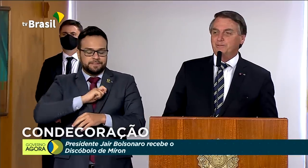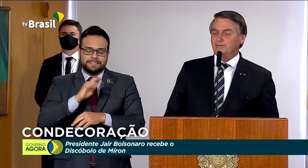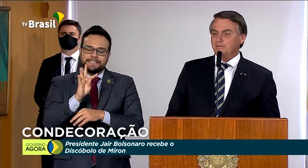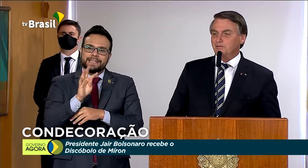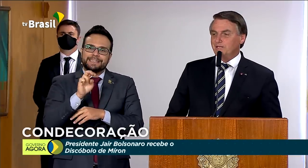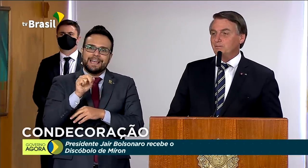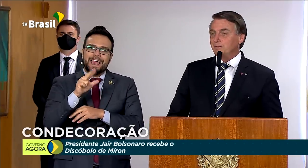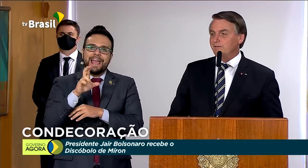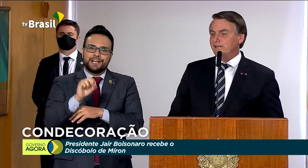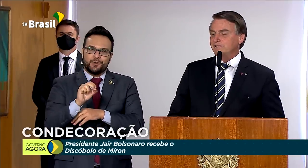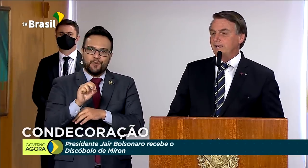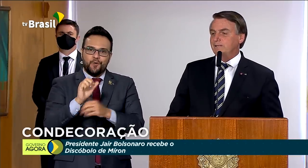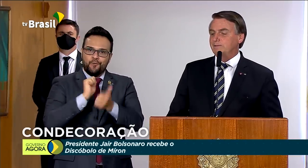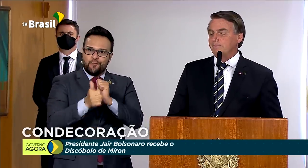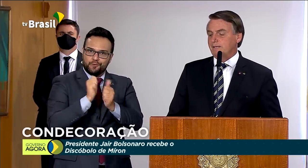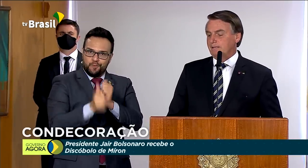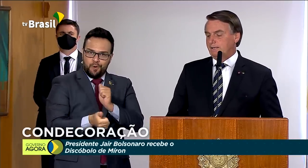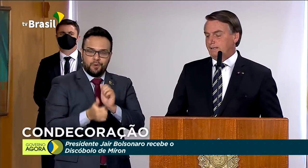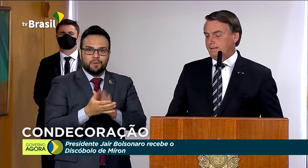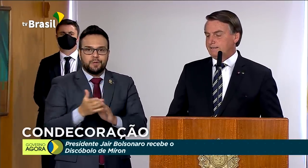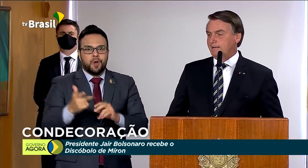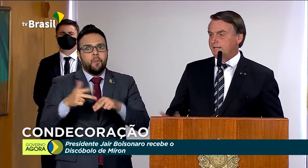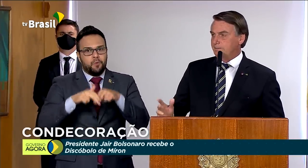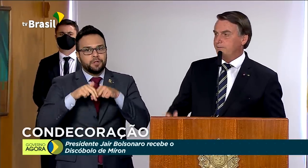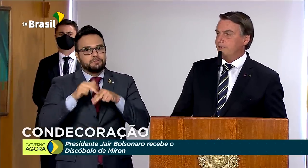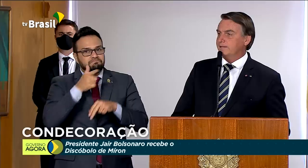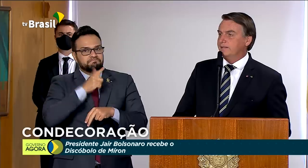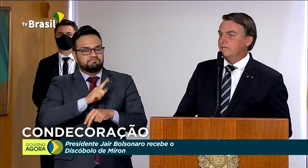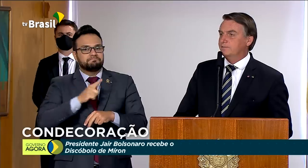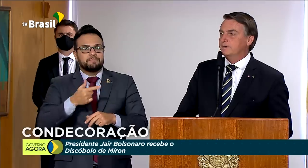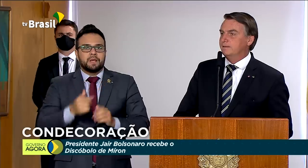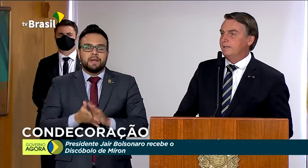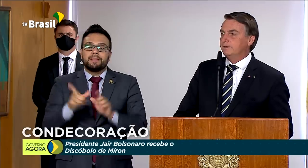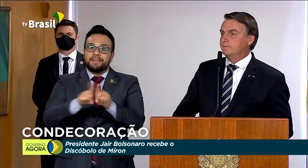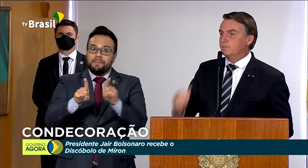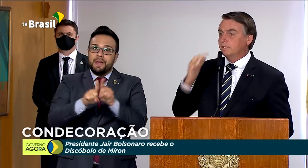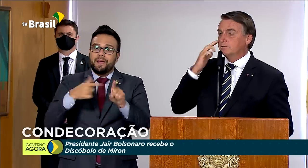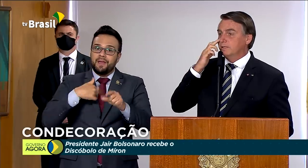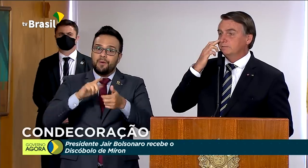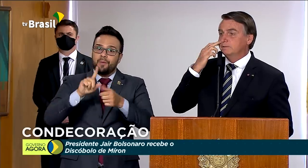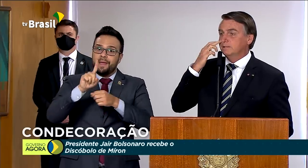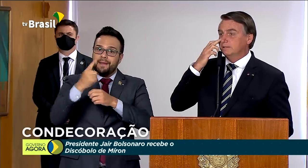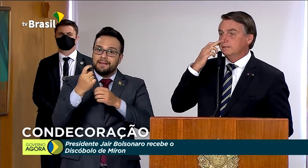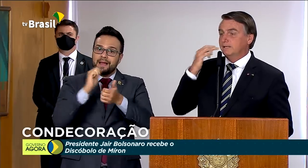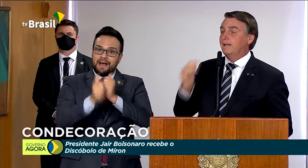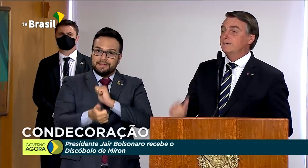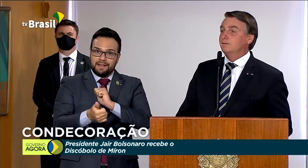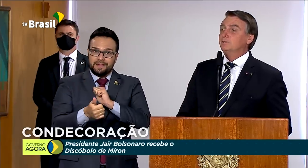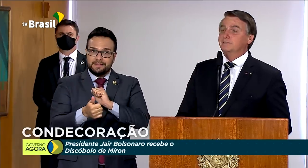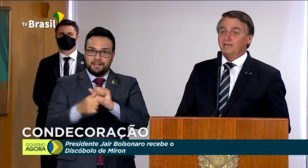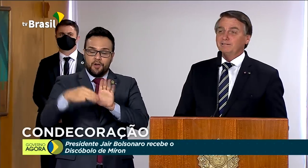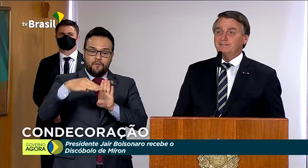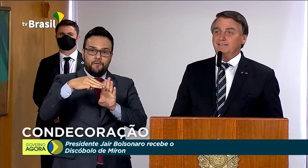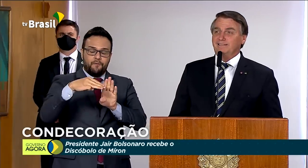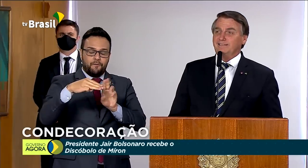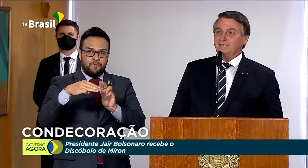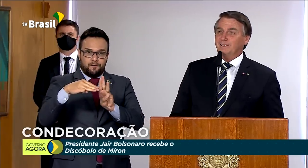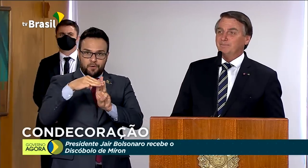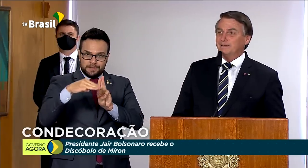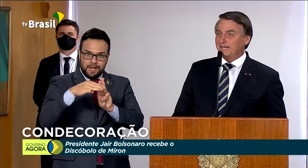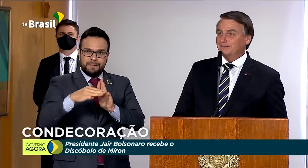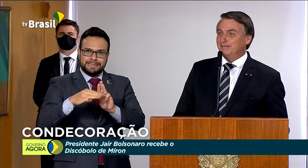Então, me considero um privilegiado nessa área. Também fui atleta das Forças Armadas por quatro anos, relação total,